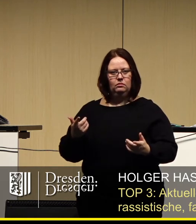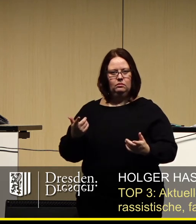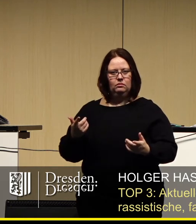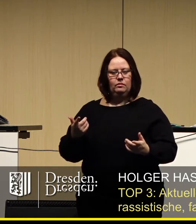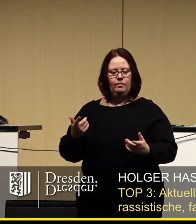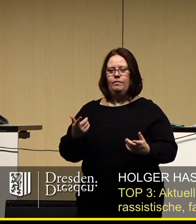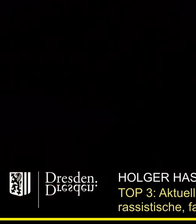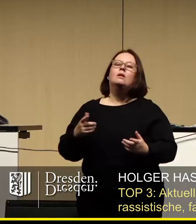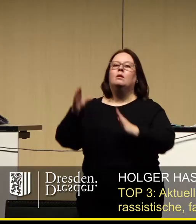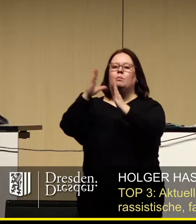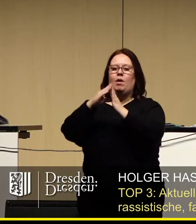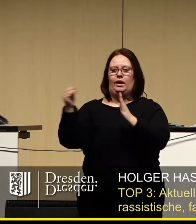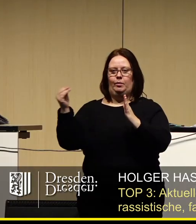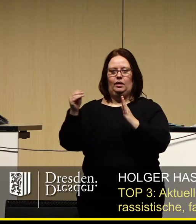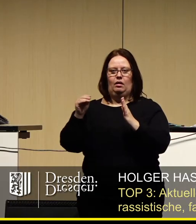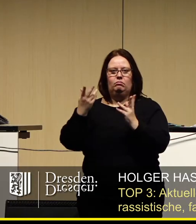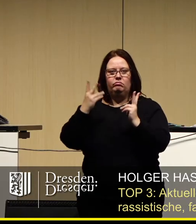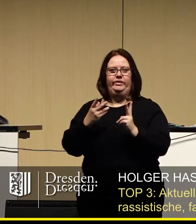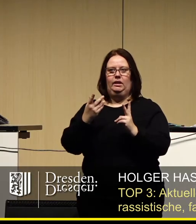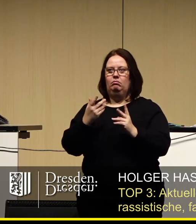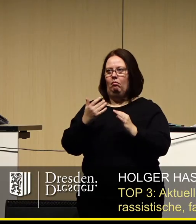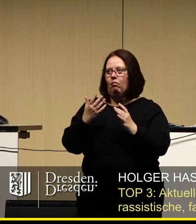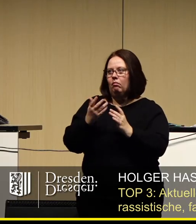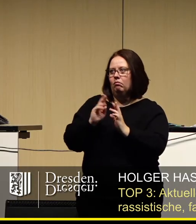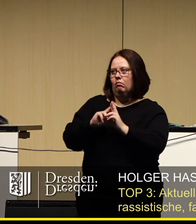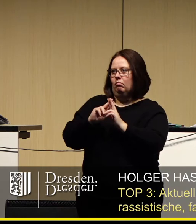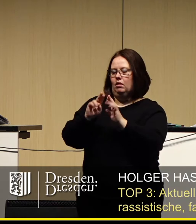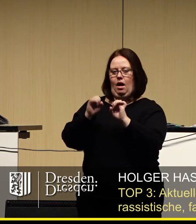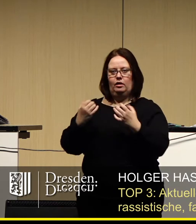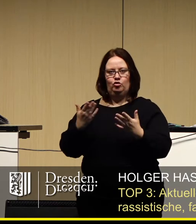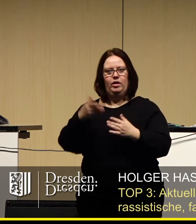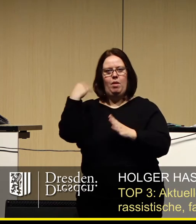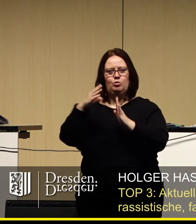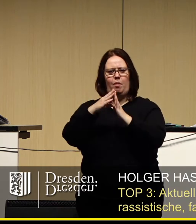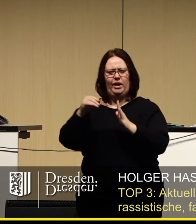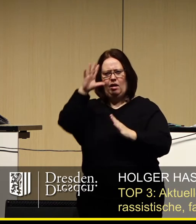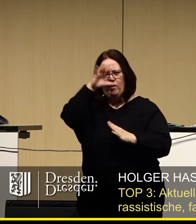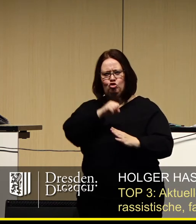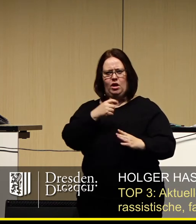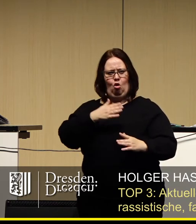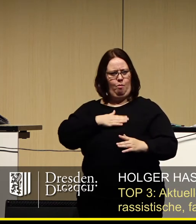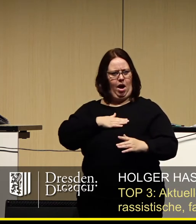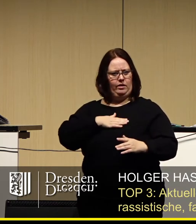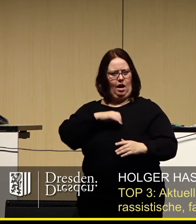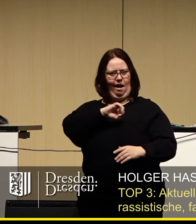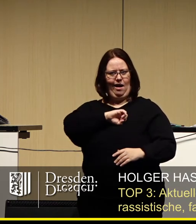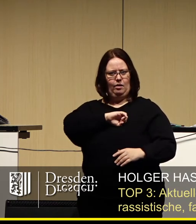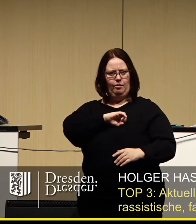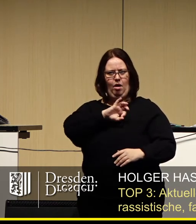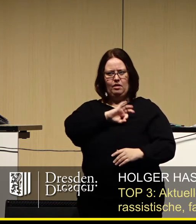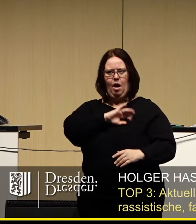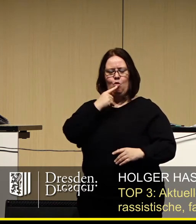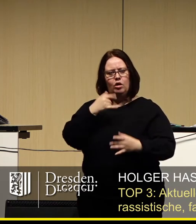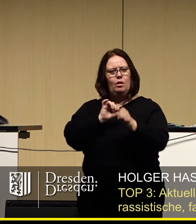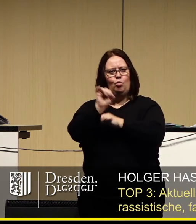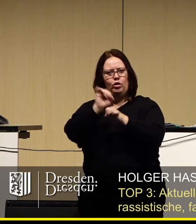Es gibt bei PEGIDA nichts mehr schönzureden. Die Zeiten, da PEGIDA-Versteher, auch in meiner eigenen Partei, versuchten, diesen